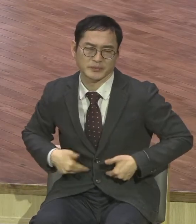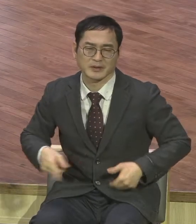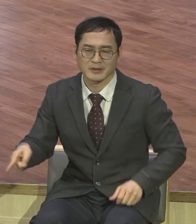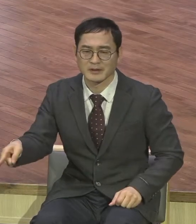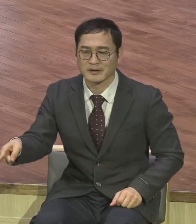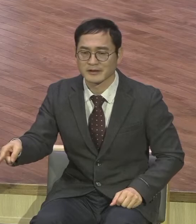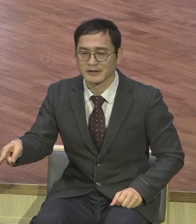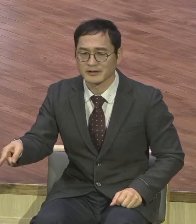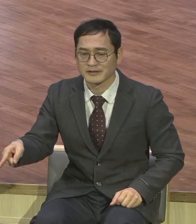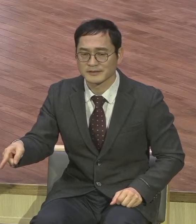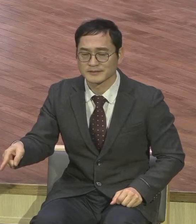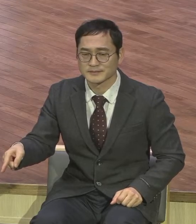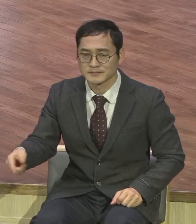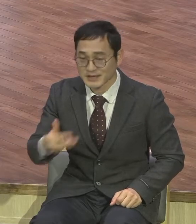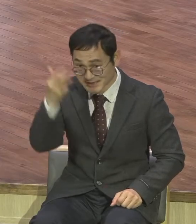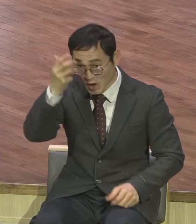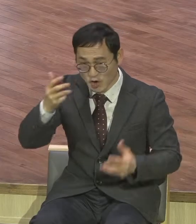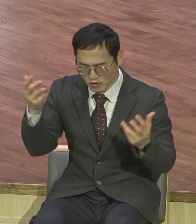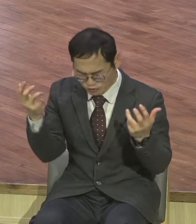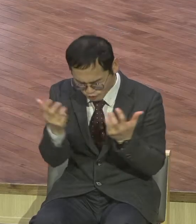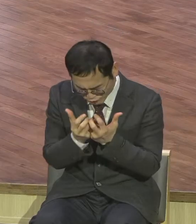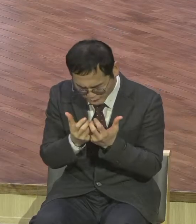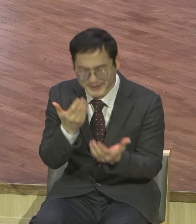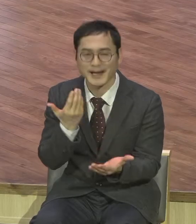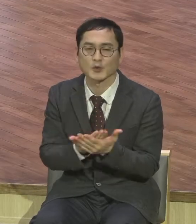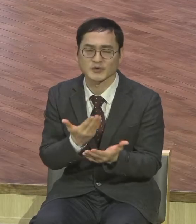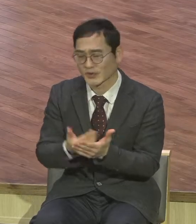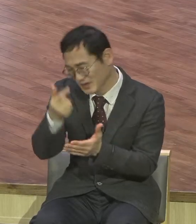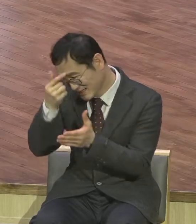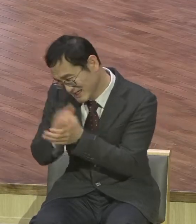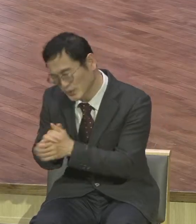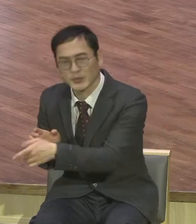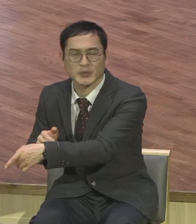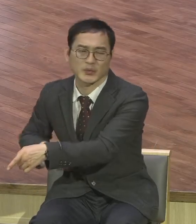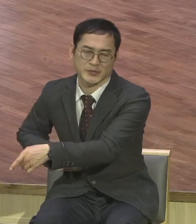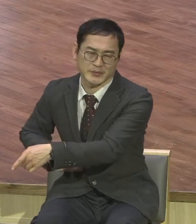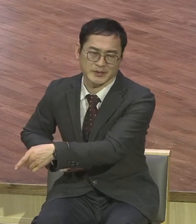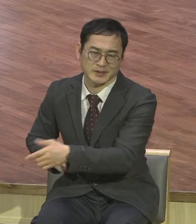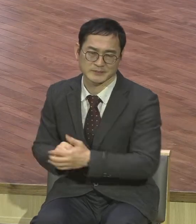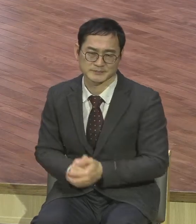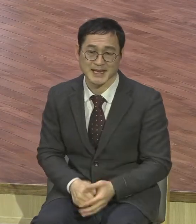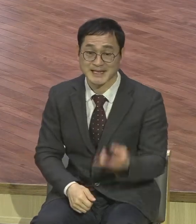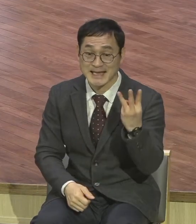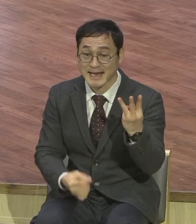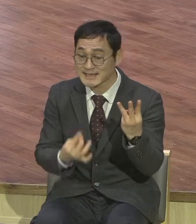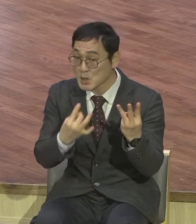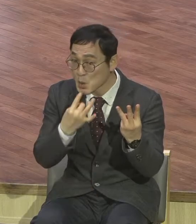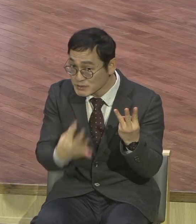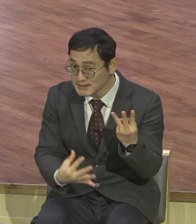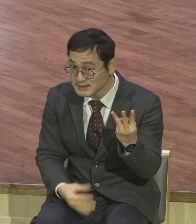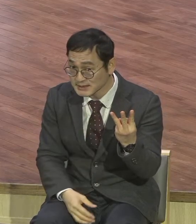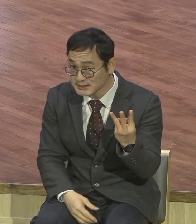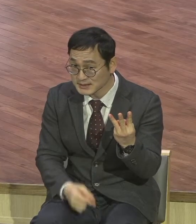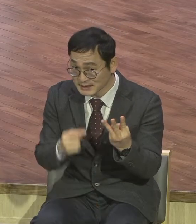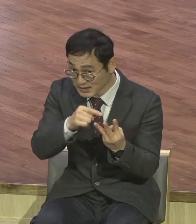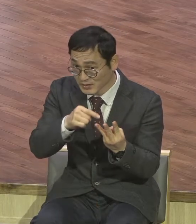성령 충만 주옵소서 그래서 늘 사모직이 뭐예요? 각인 뿌리